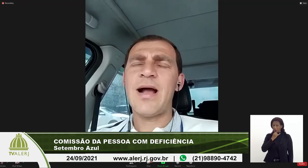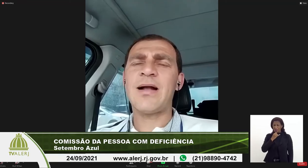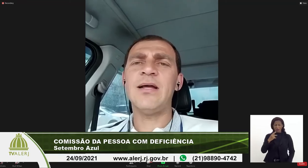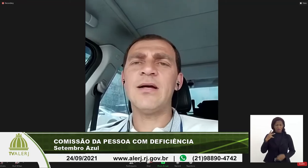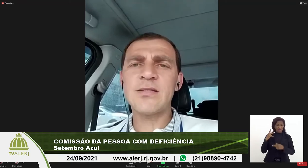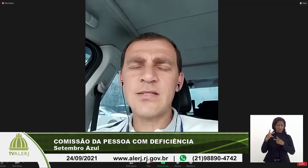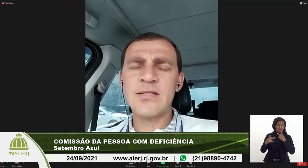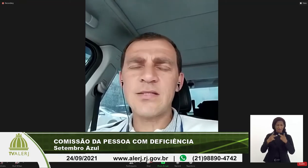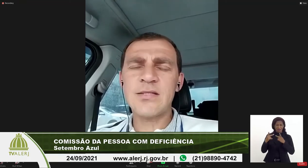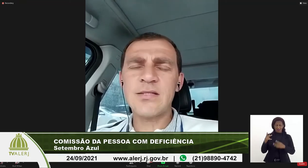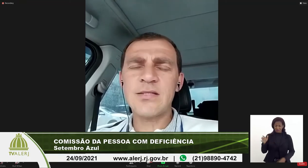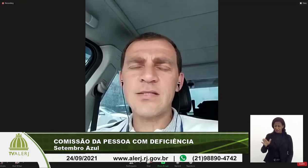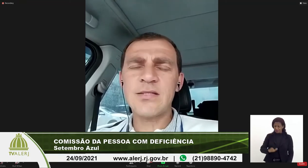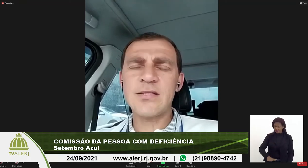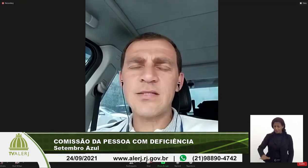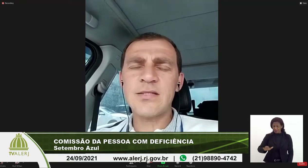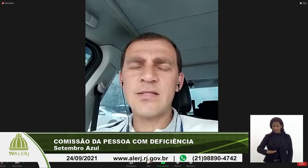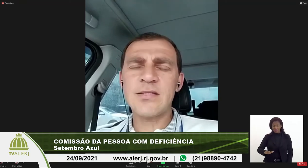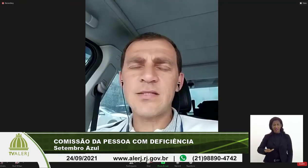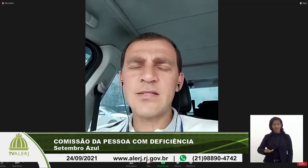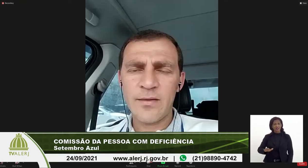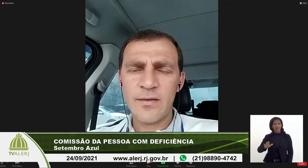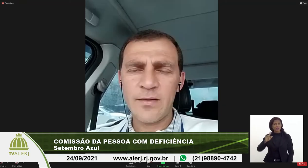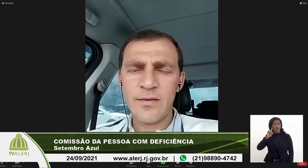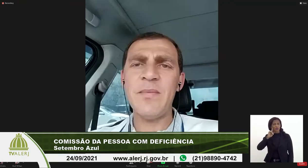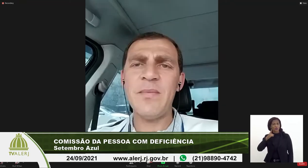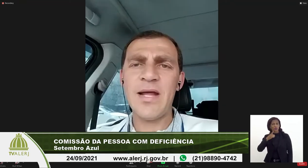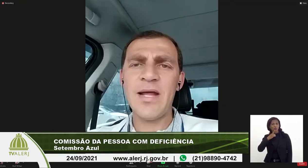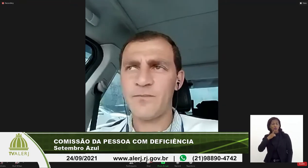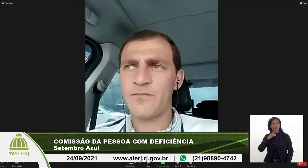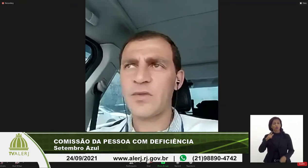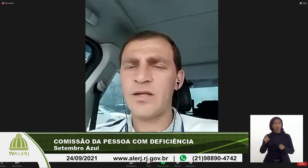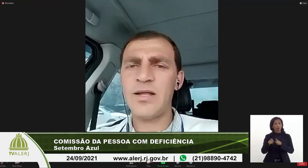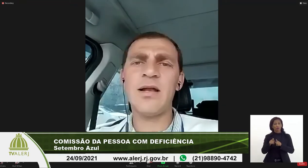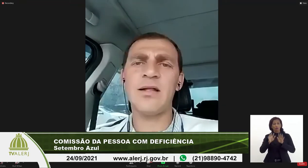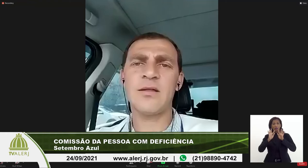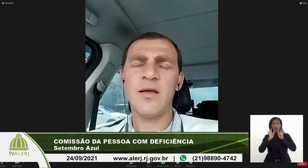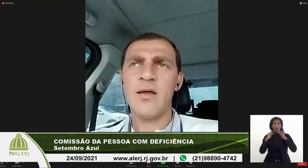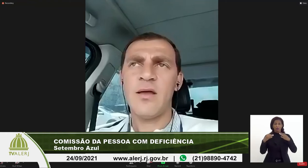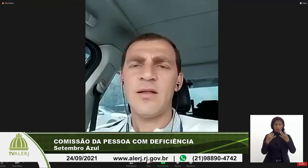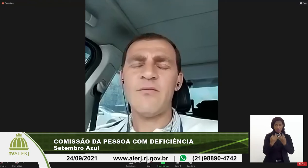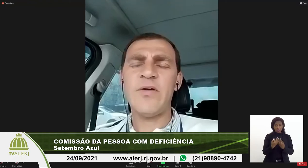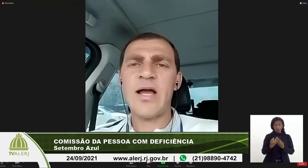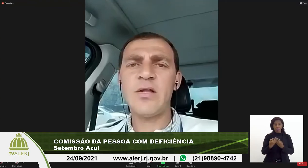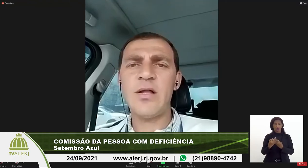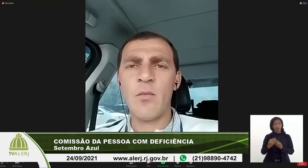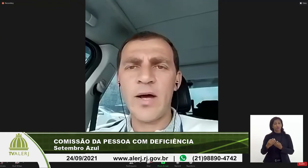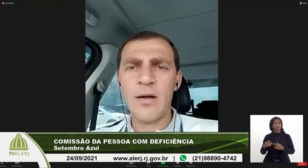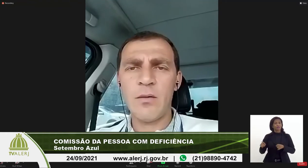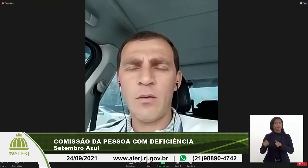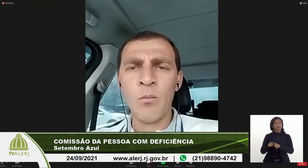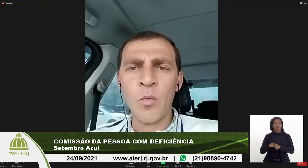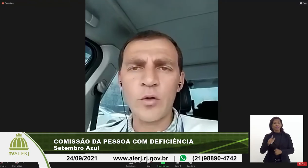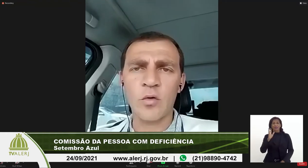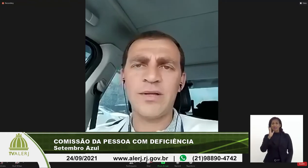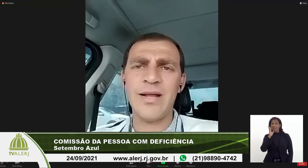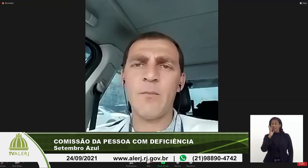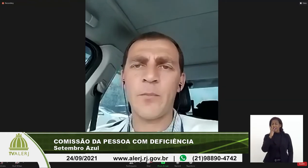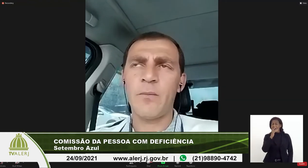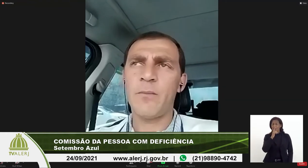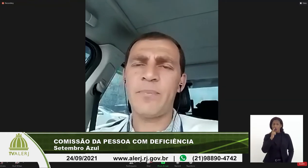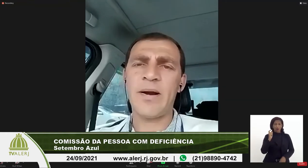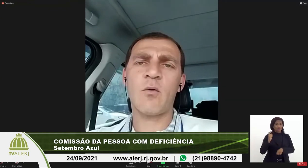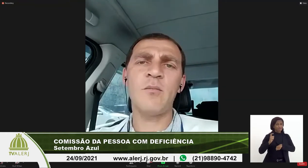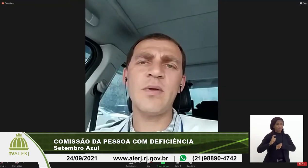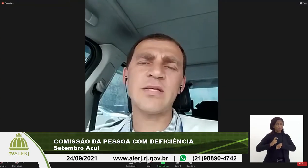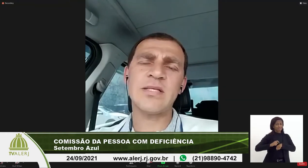a criança surda e os familiares delas, na verdade, demoram muito tempo